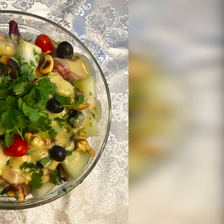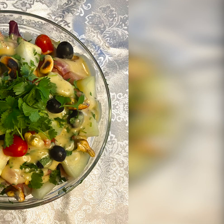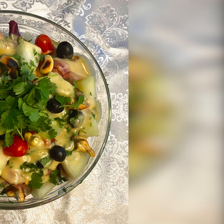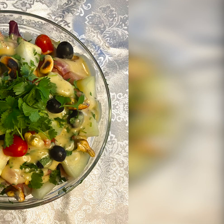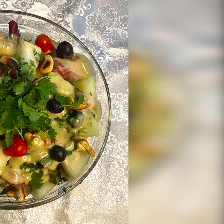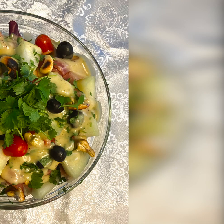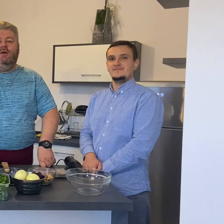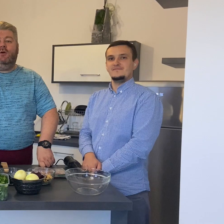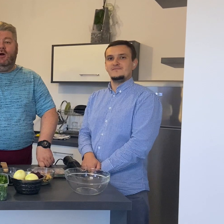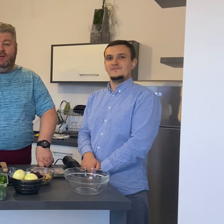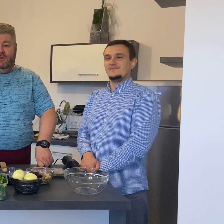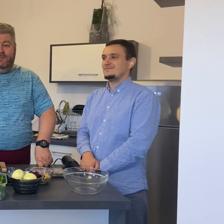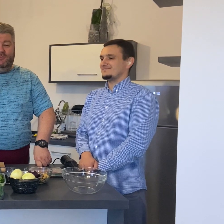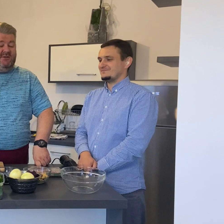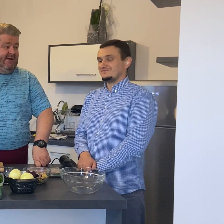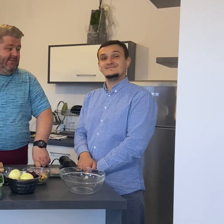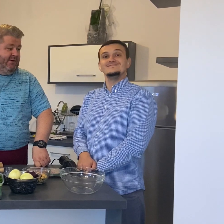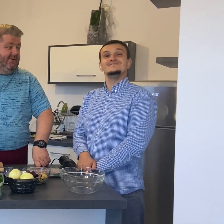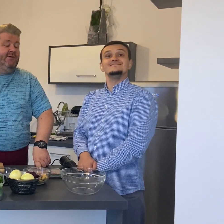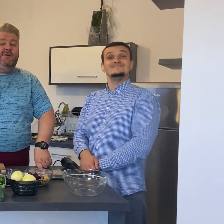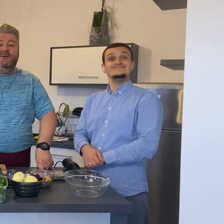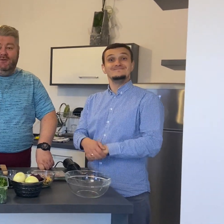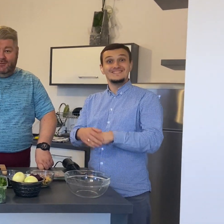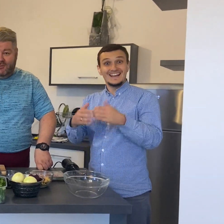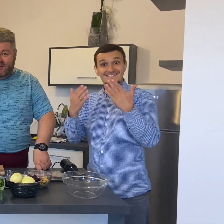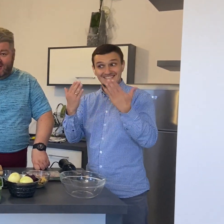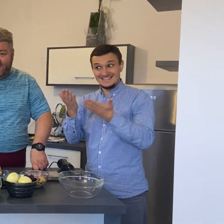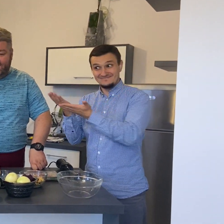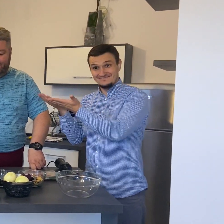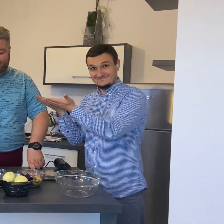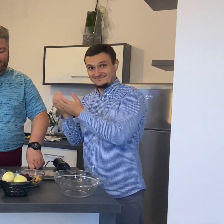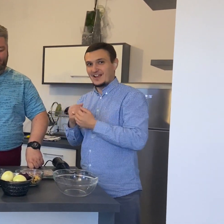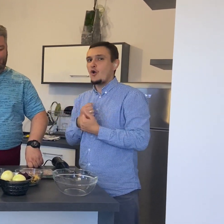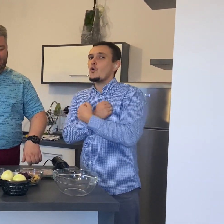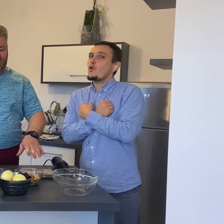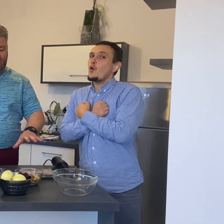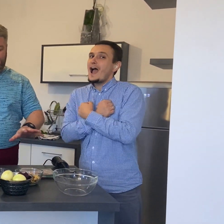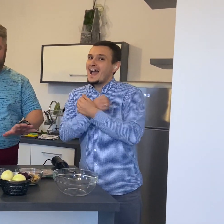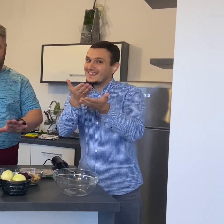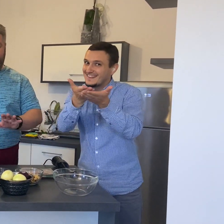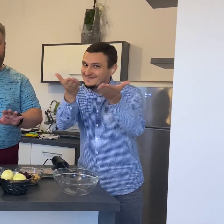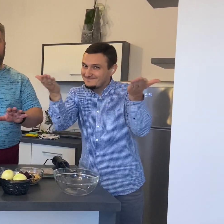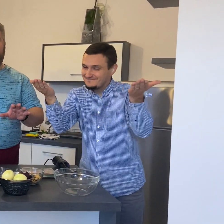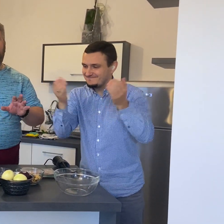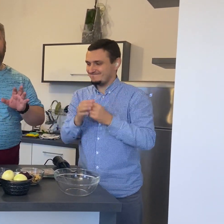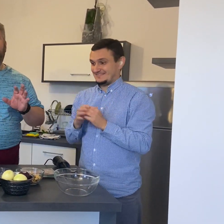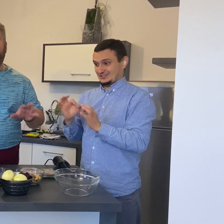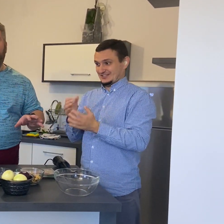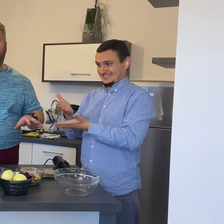Kochani, przed nami drugie danie. Zrobimy szybką,